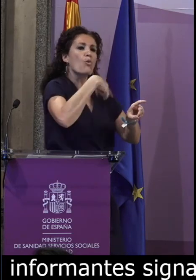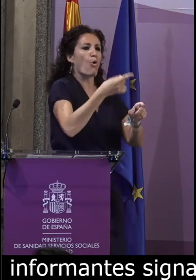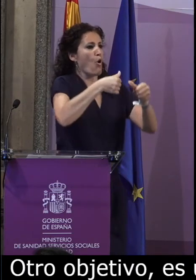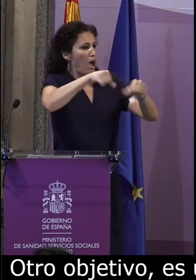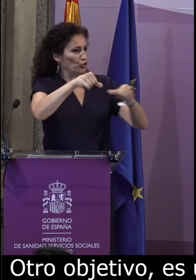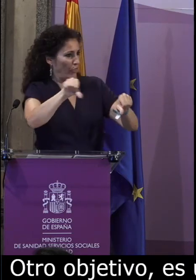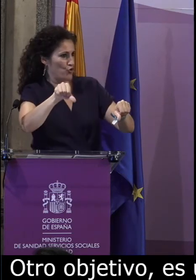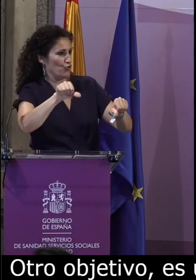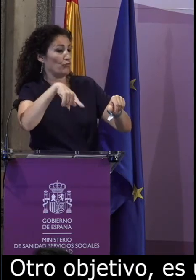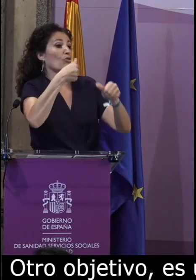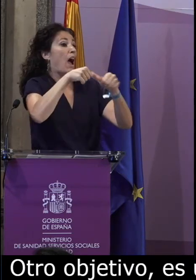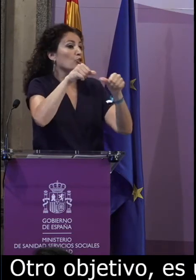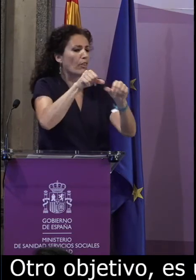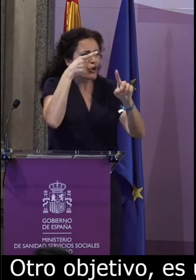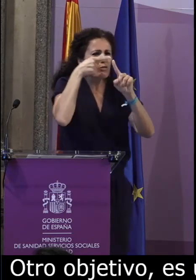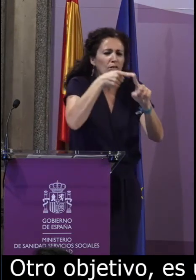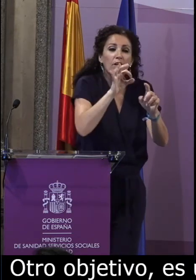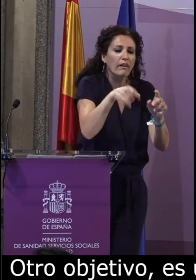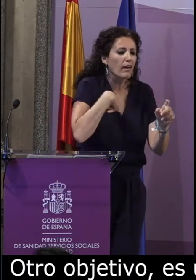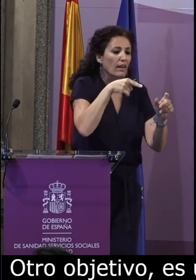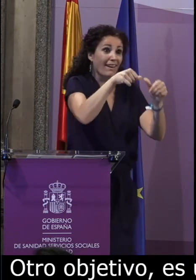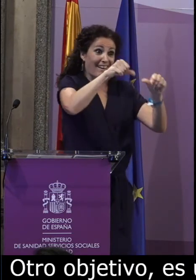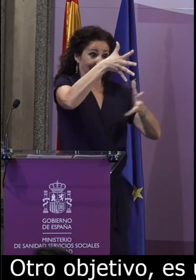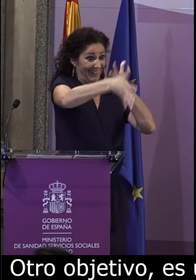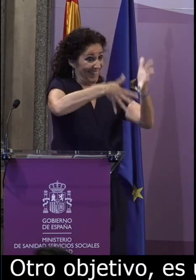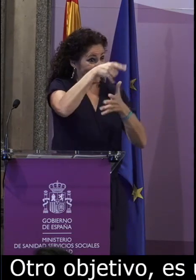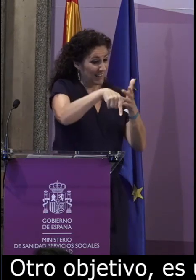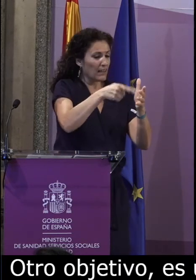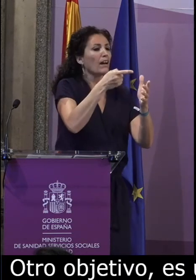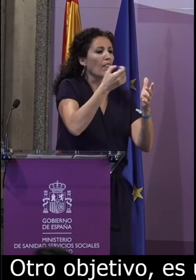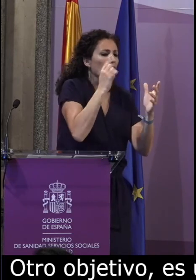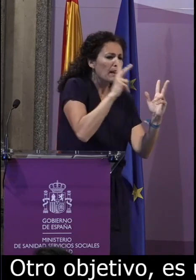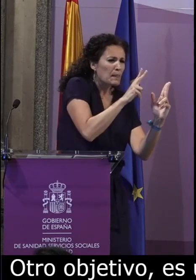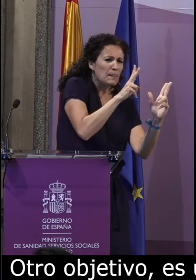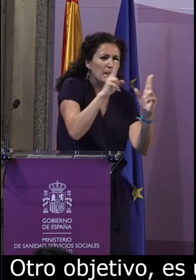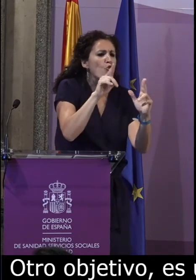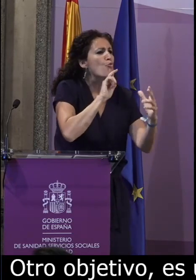seleccionar y realizar un proceso de anotación